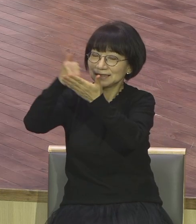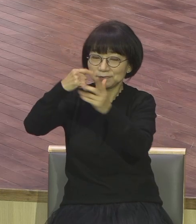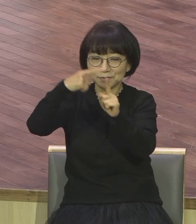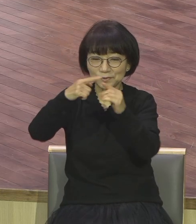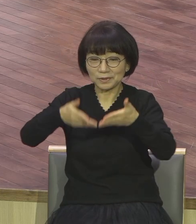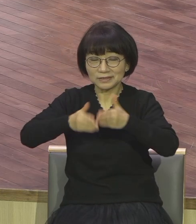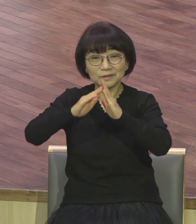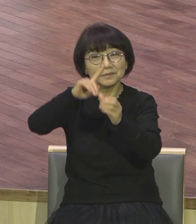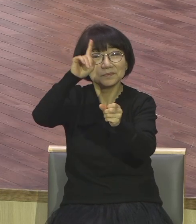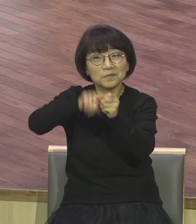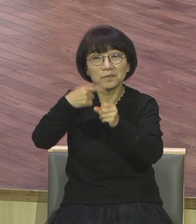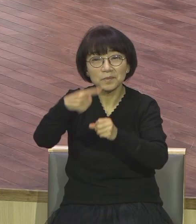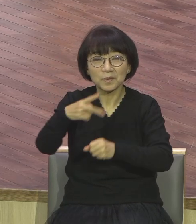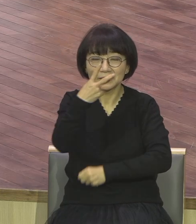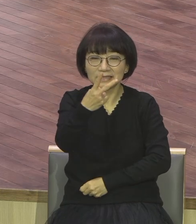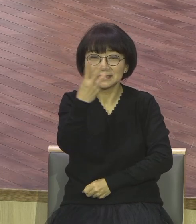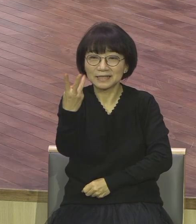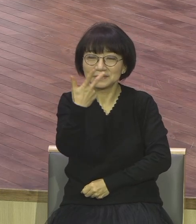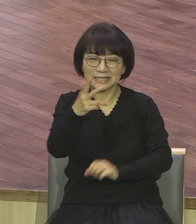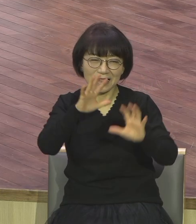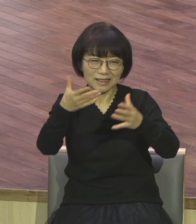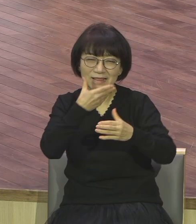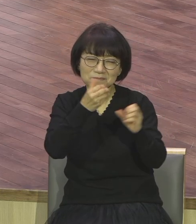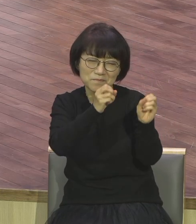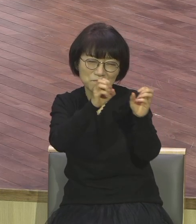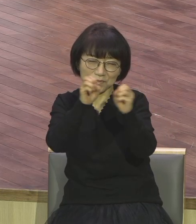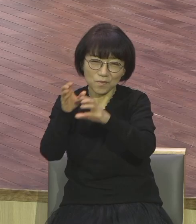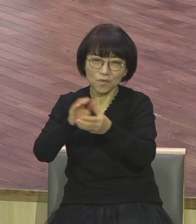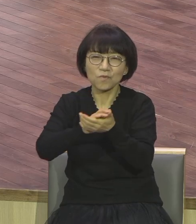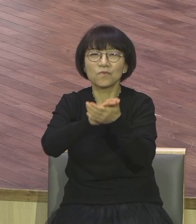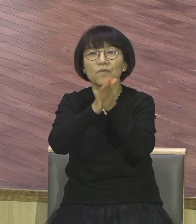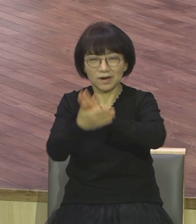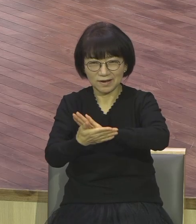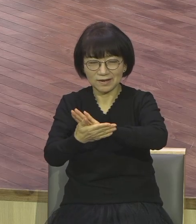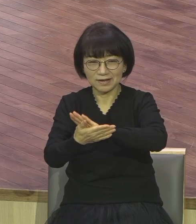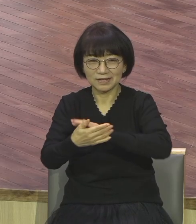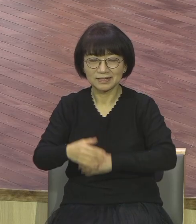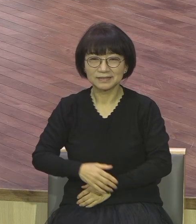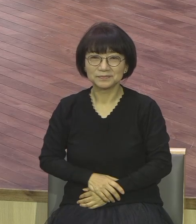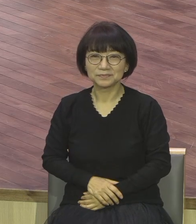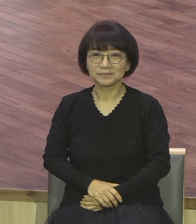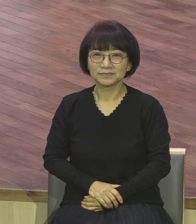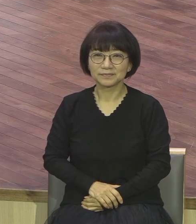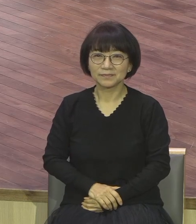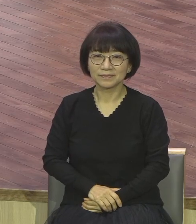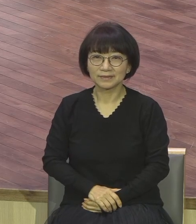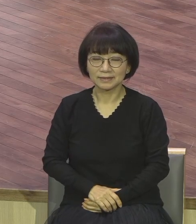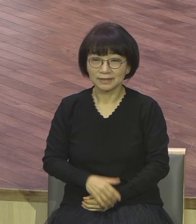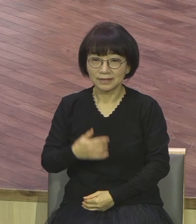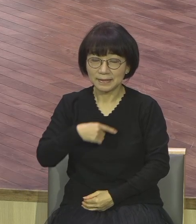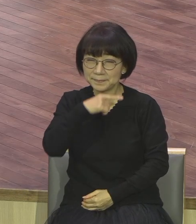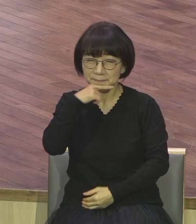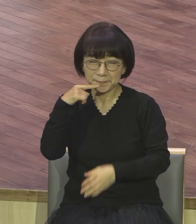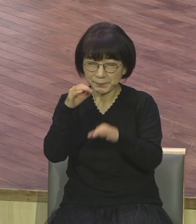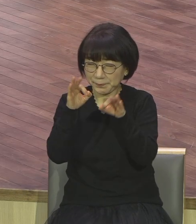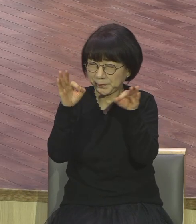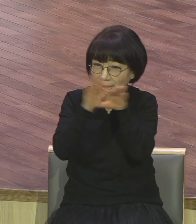이 일에 나는 가졌다 못 가졌다 있다 없다 했다 안 했다 중요한 게 아니고 이거 끝나면 무조건 다 그렇게